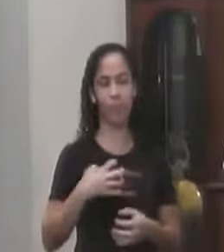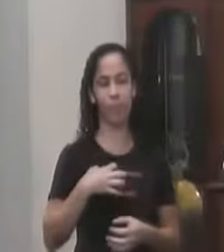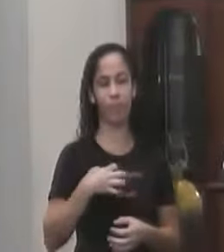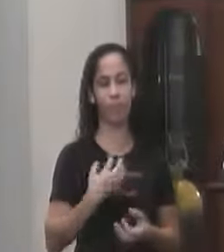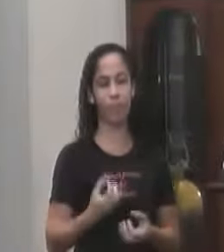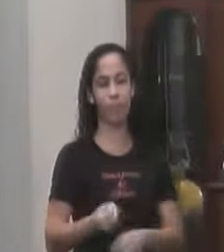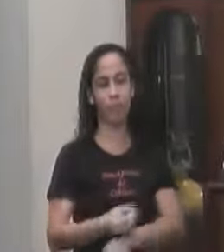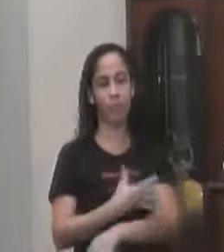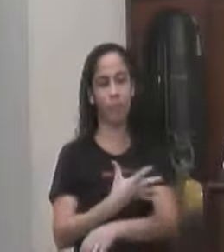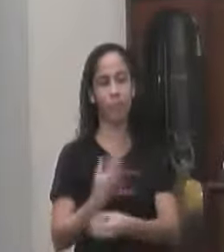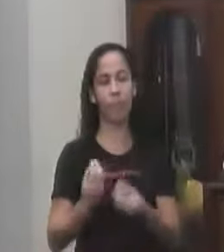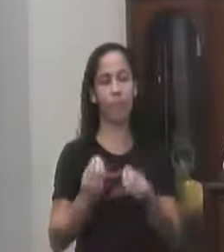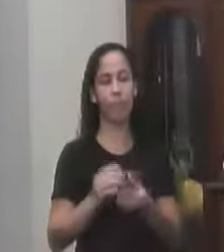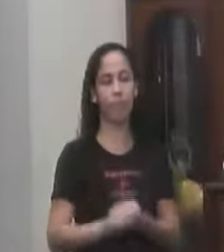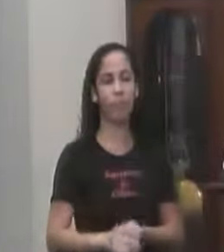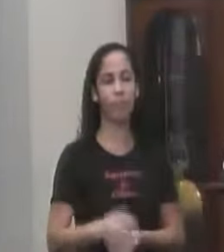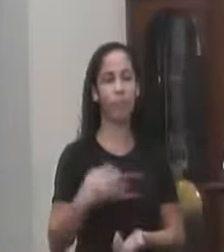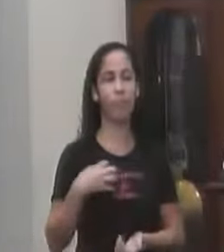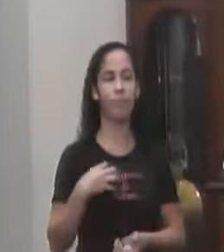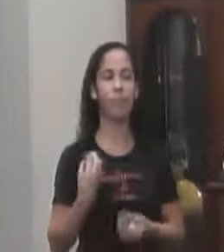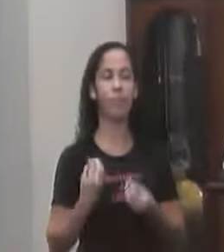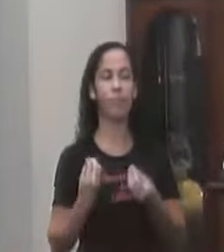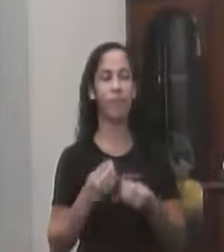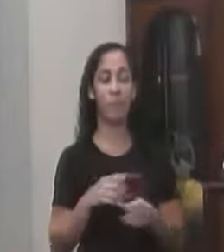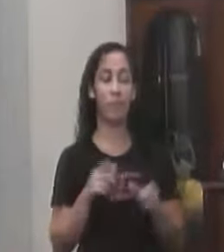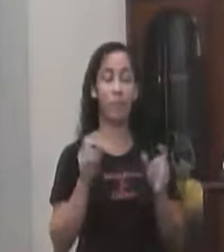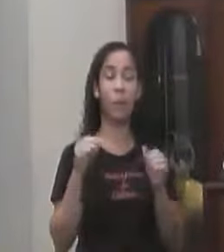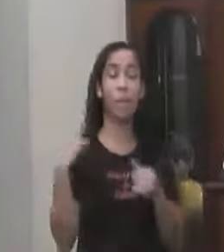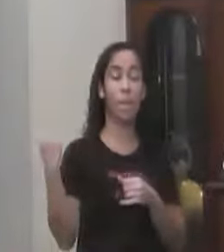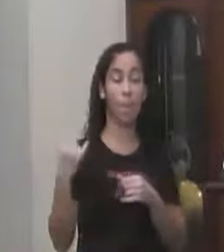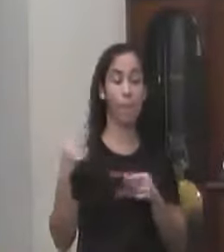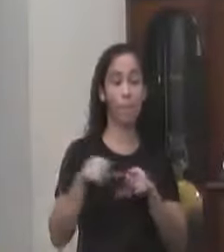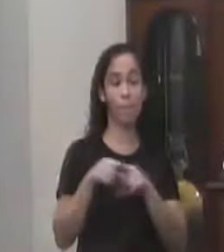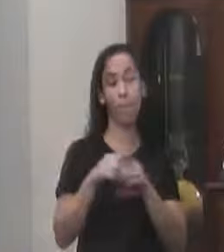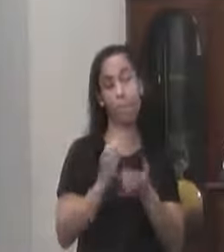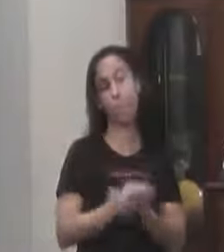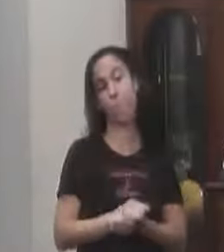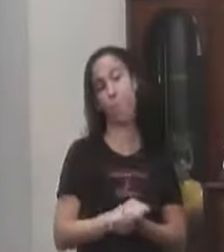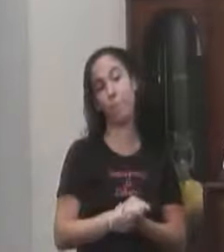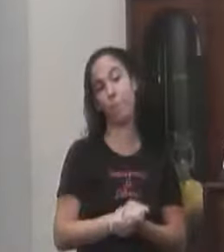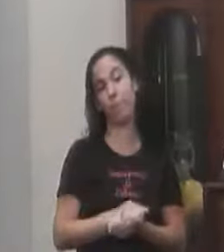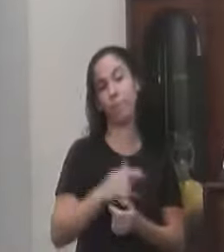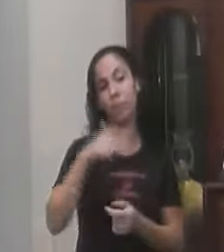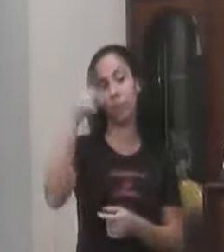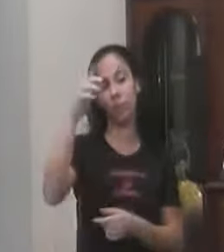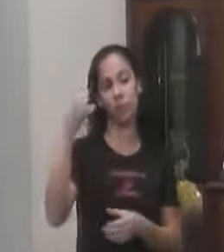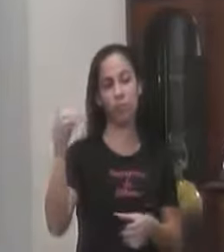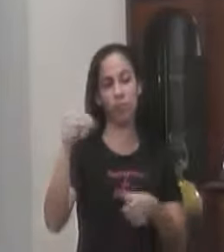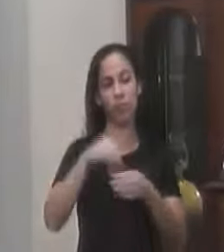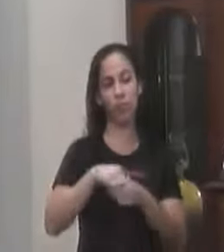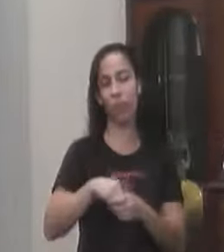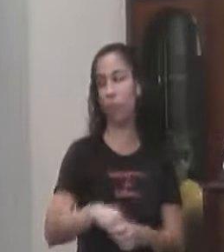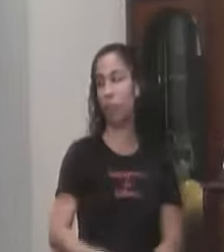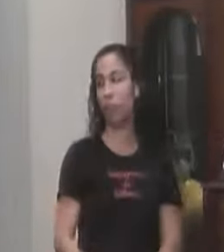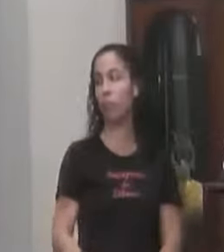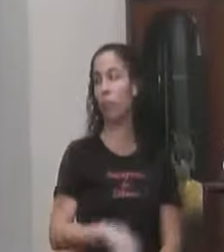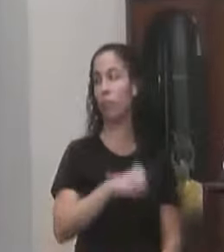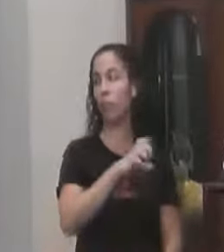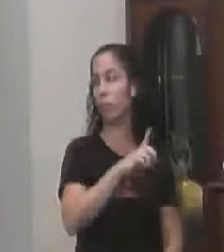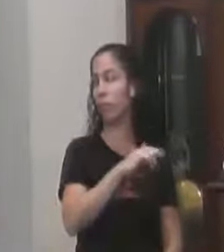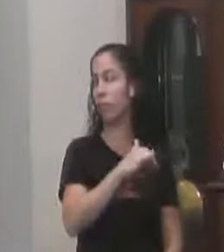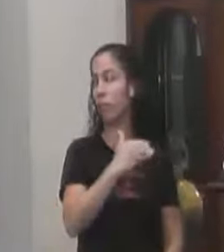Esse Quisito Ele vai ser Extremamente Importante Nessa próxima Eleição Que a gente Já